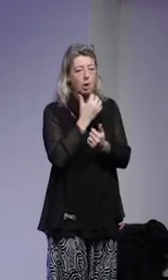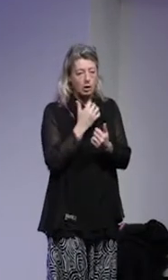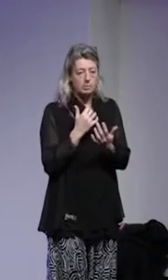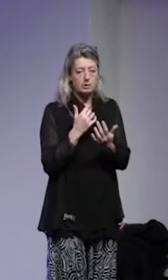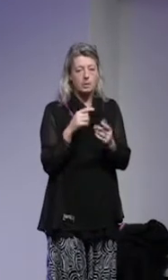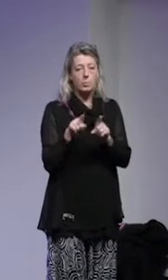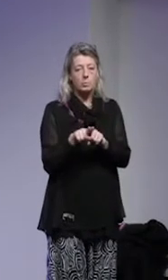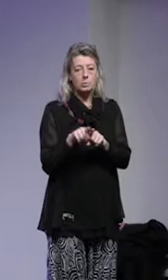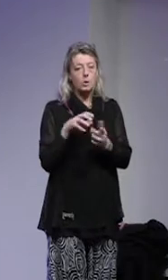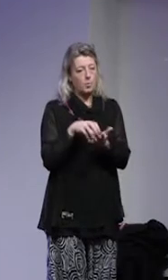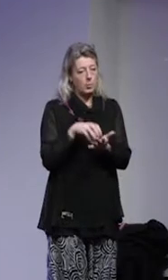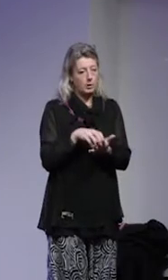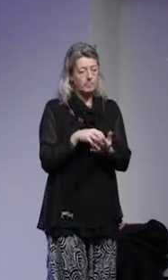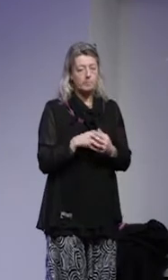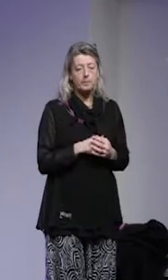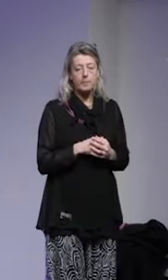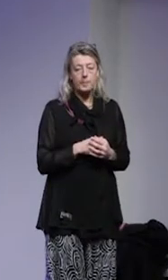hos kommunen.